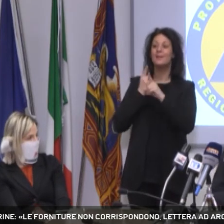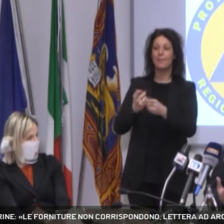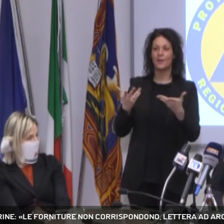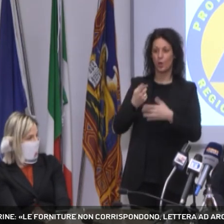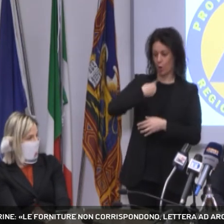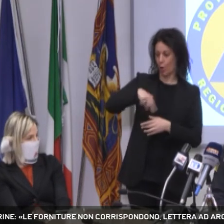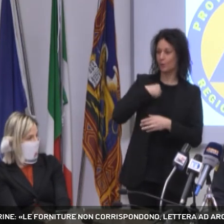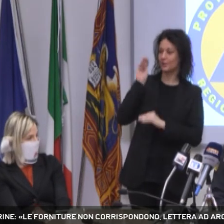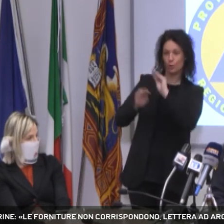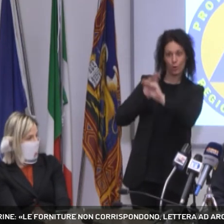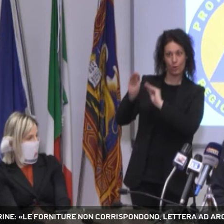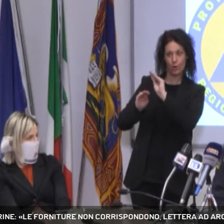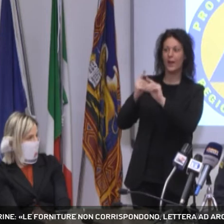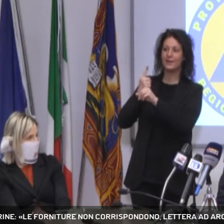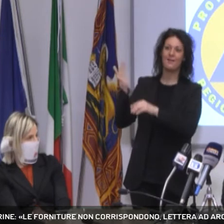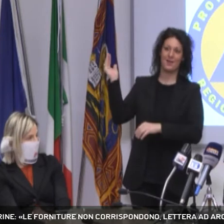mandarcelo.